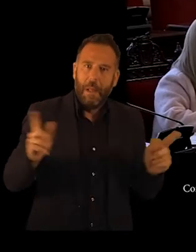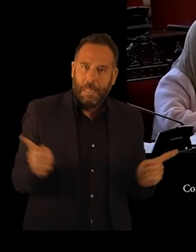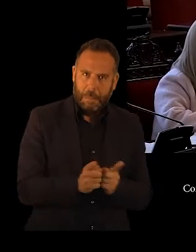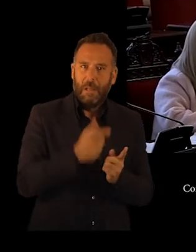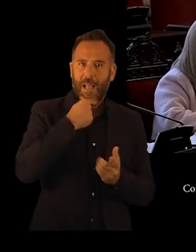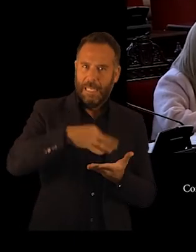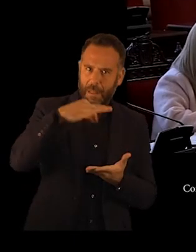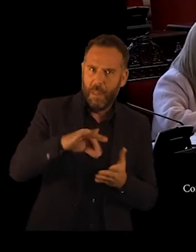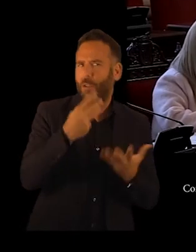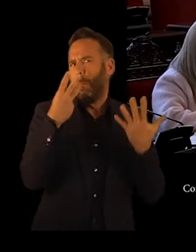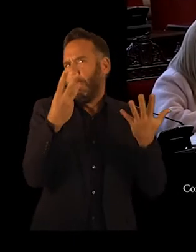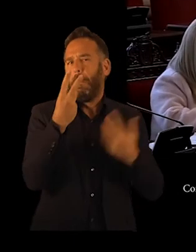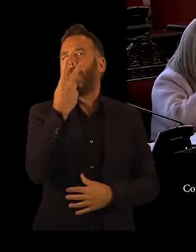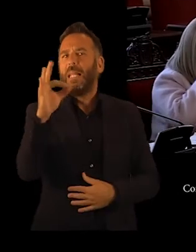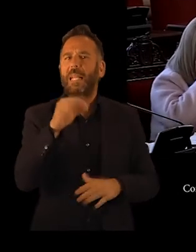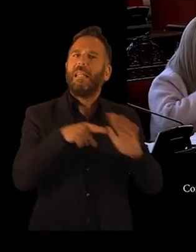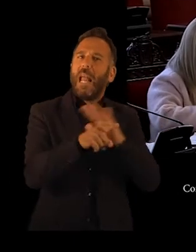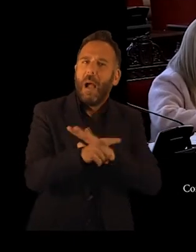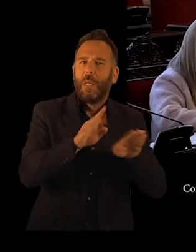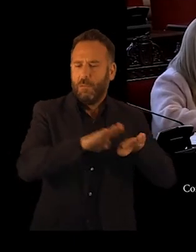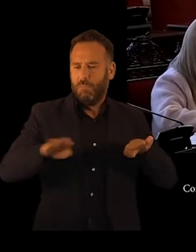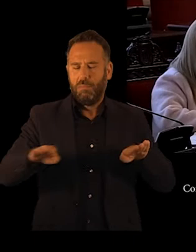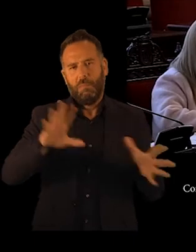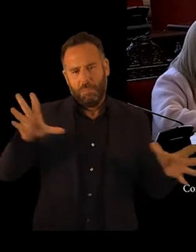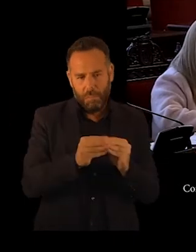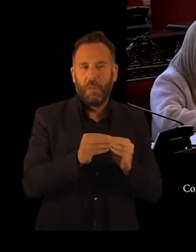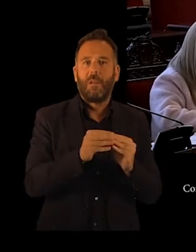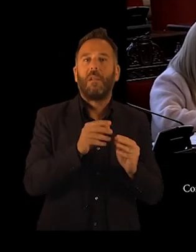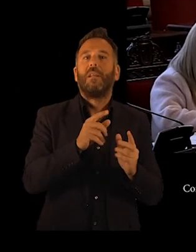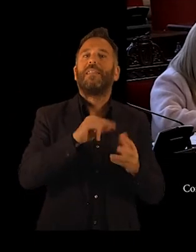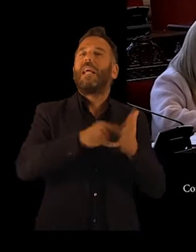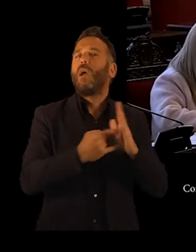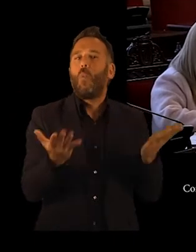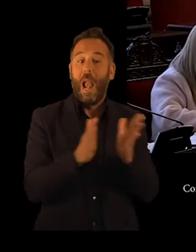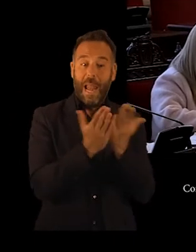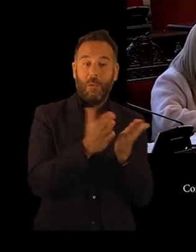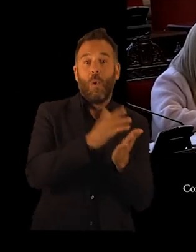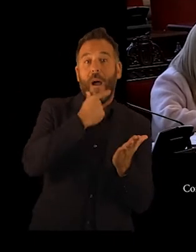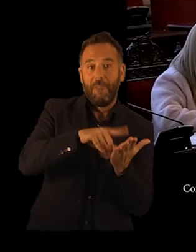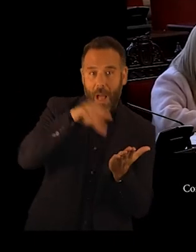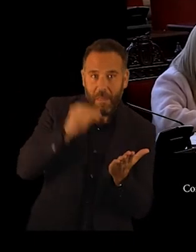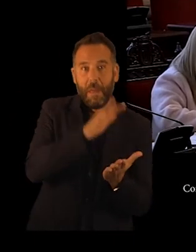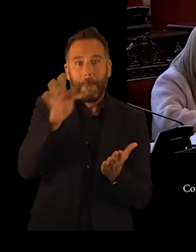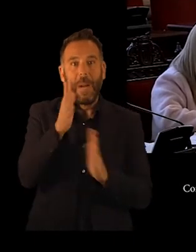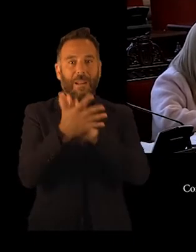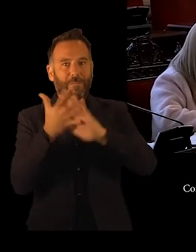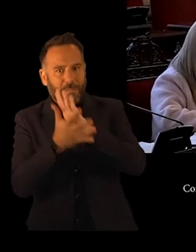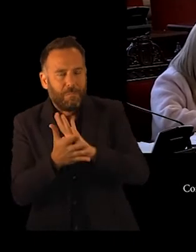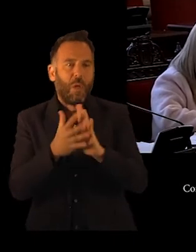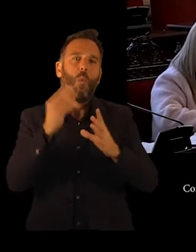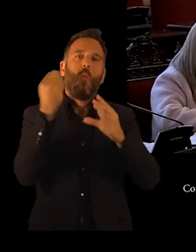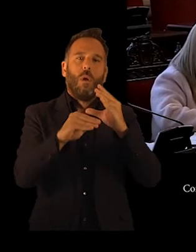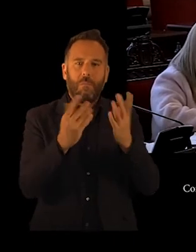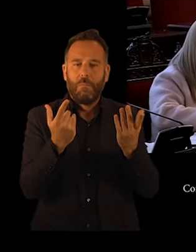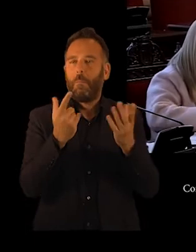gestión de más de 20 trámites municipales mediante la implantación de la lectura fácil y la traducción en lengua de signo de las gestiones más relevantes,